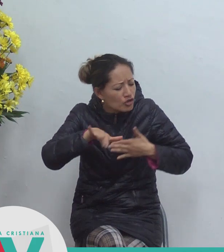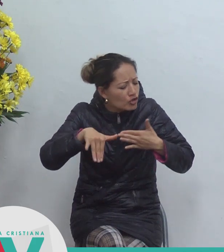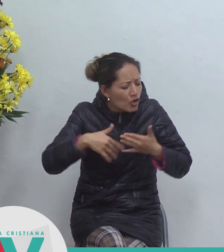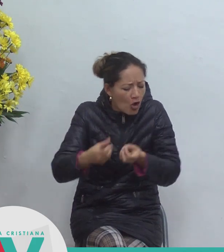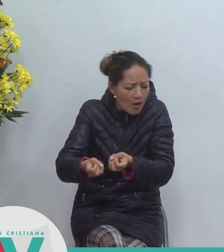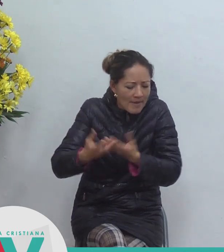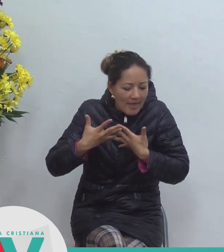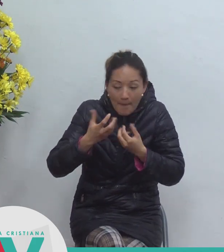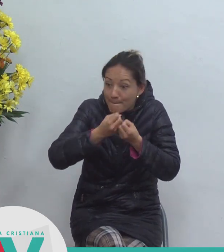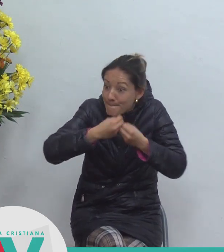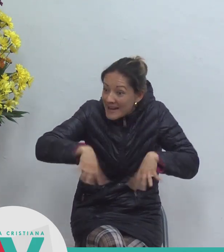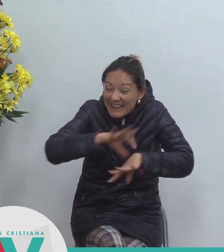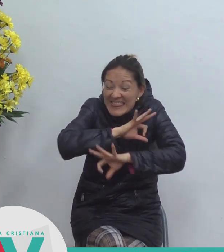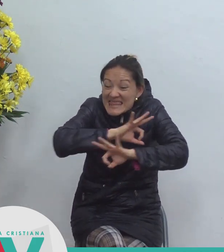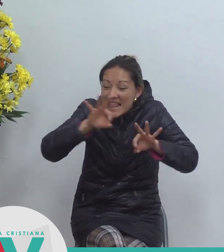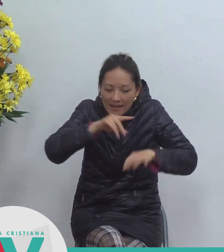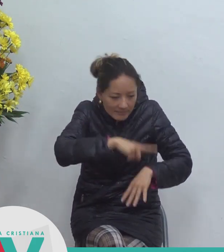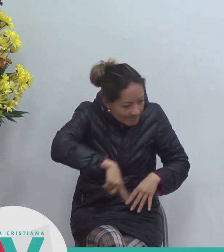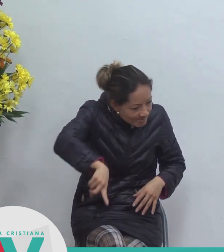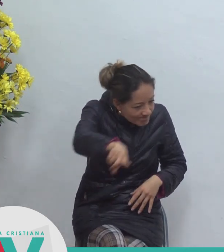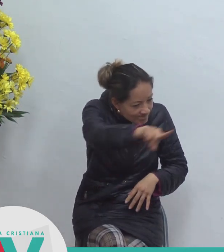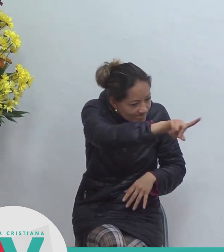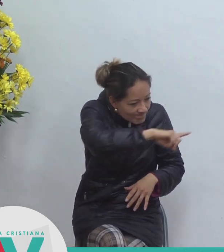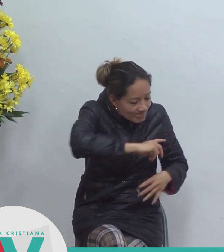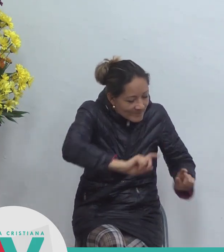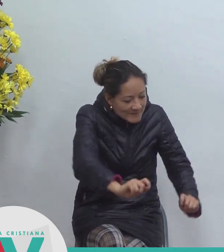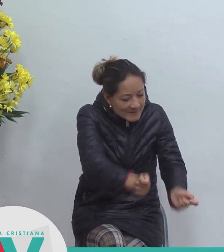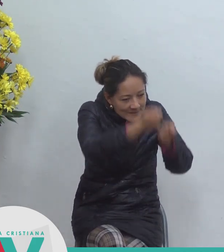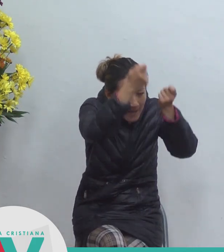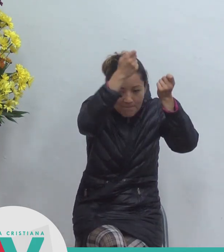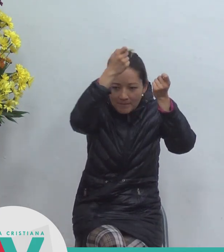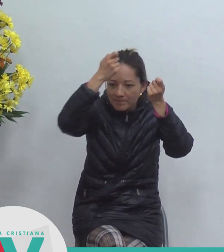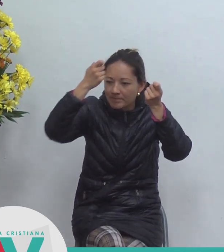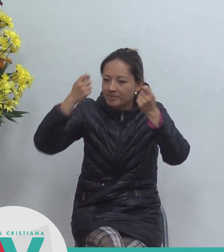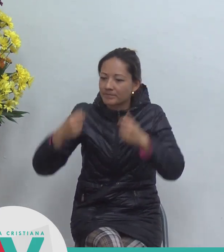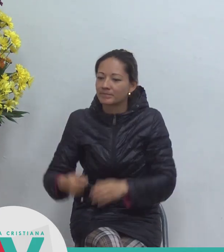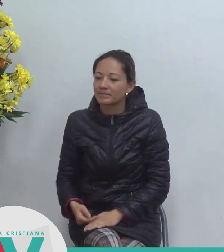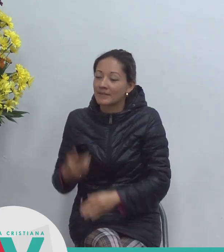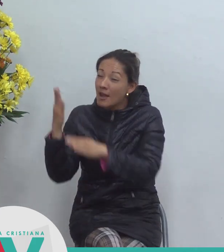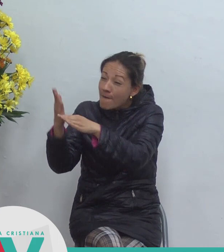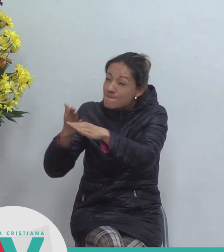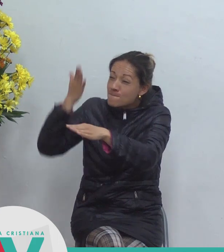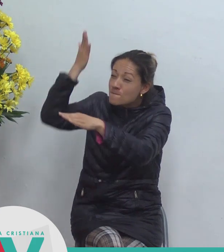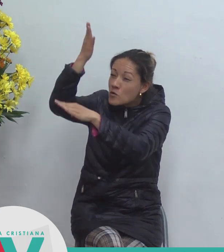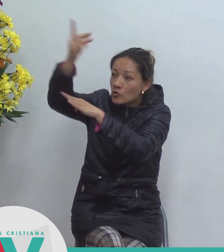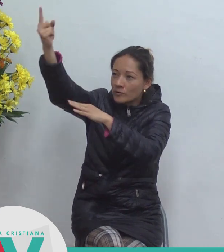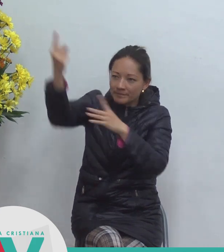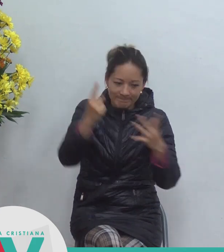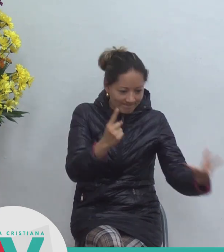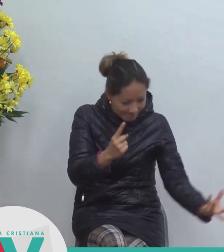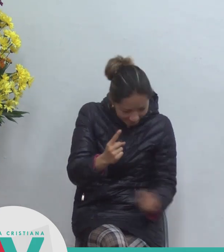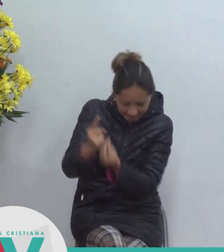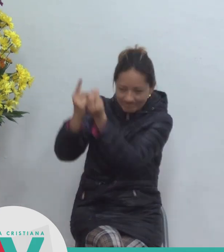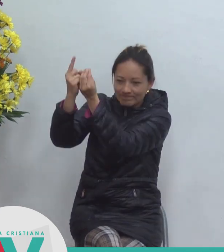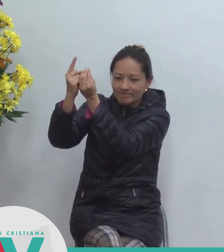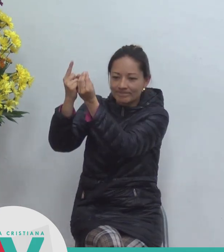nada sino que lo resucite en el día posterior el primero que está interesado en que usted no se pierda es quien Jesús